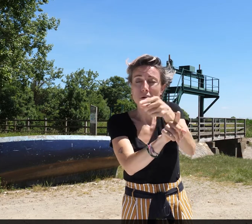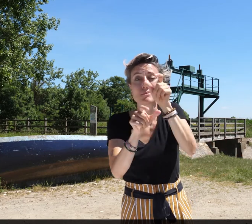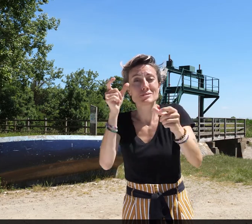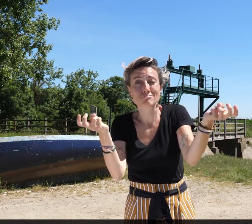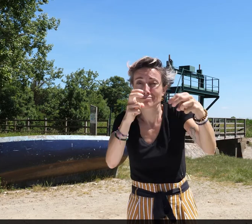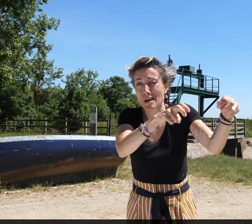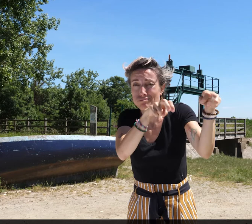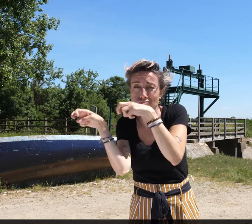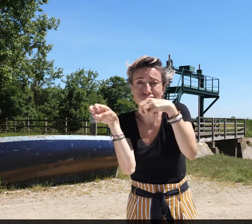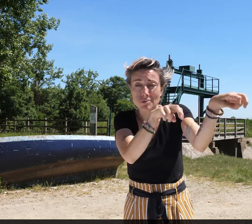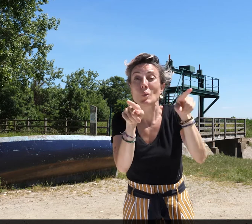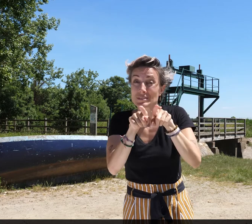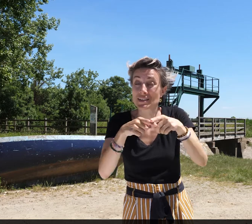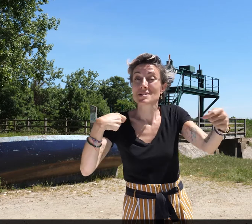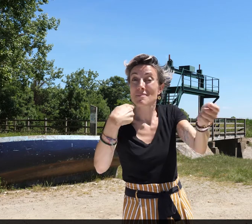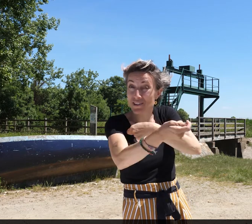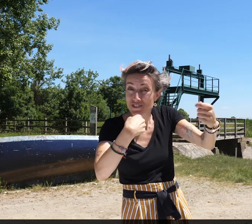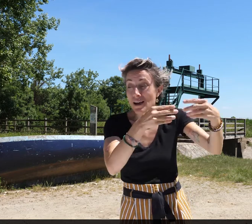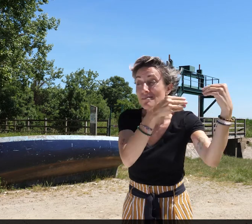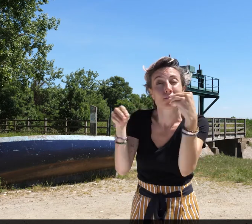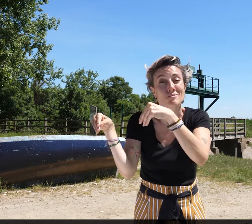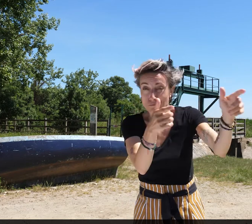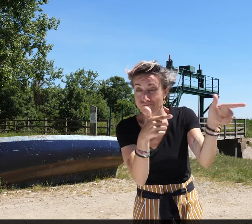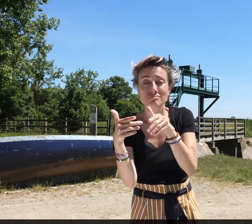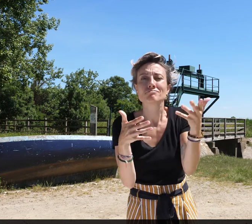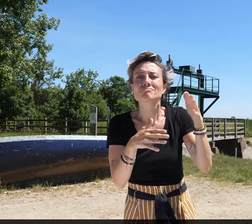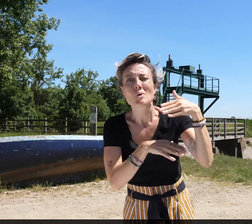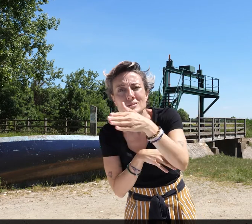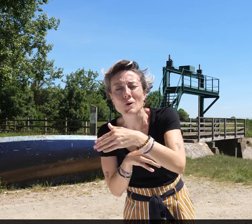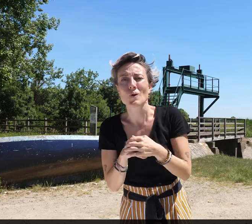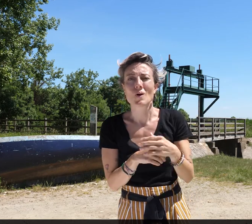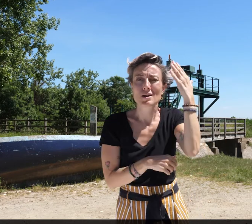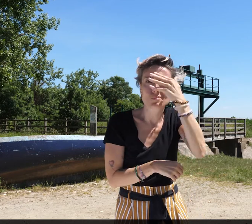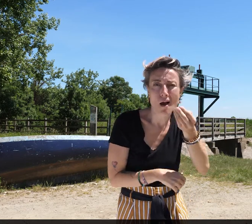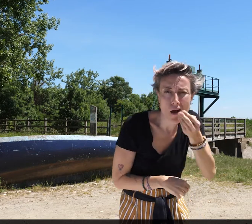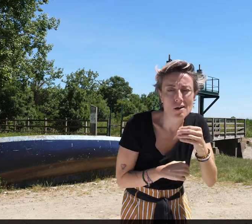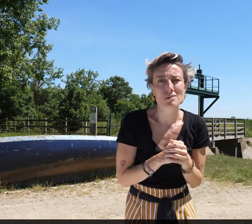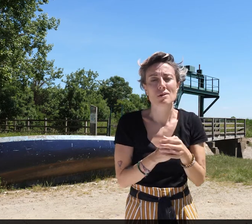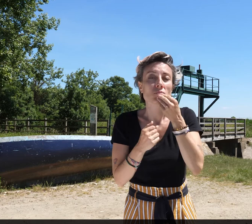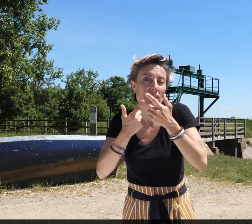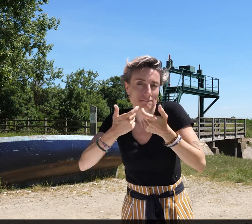qui accueillait passagers et marchandises, poissons, bétails, denrées.